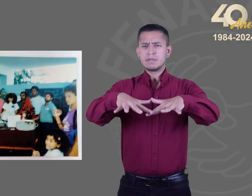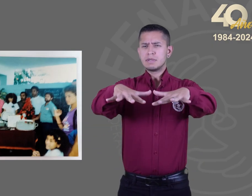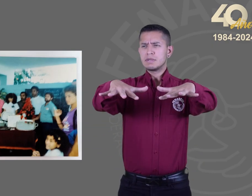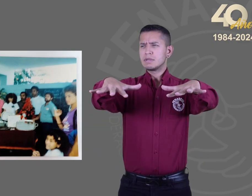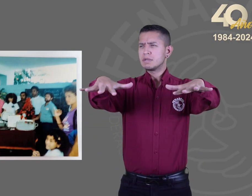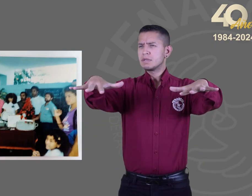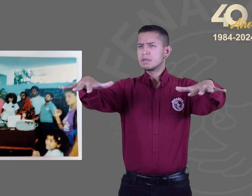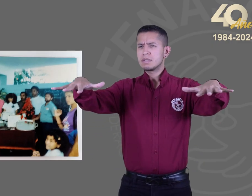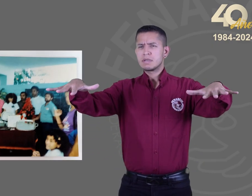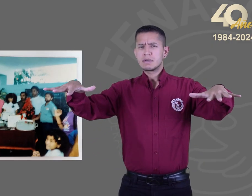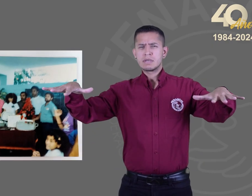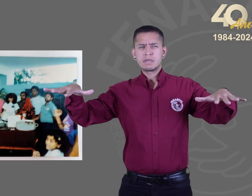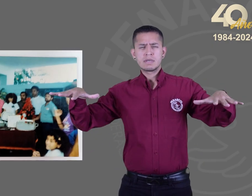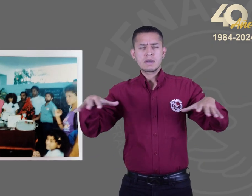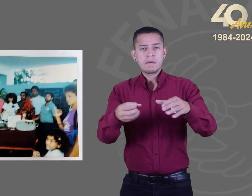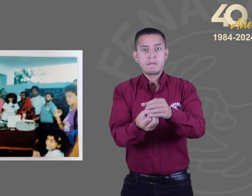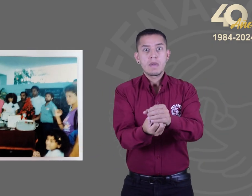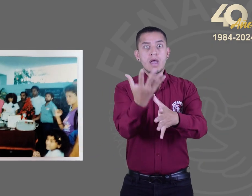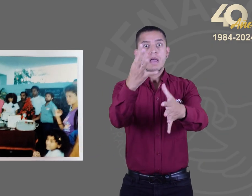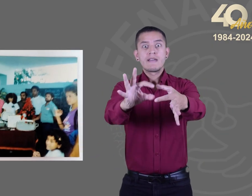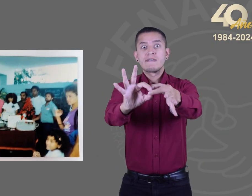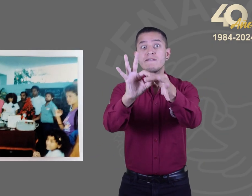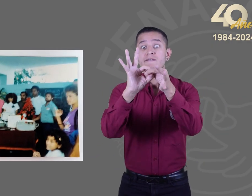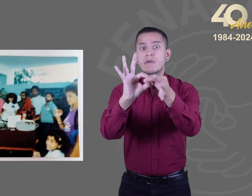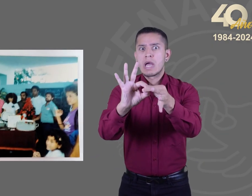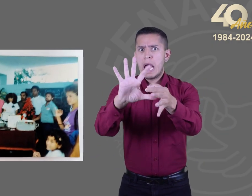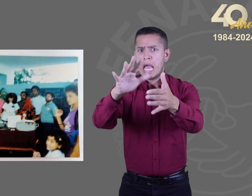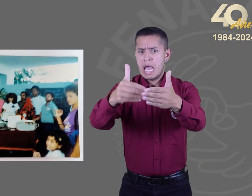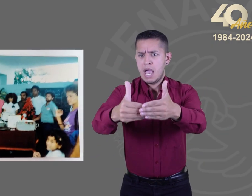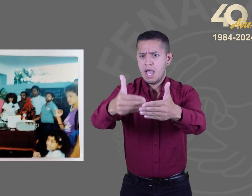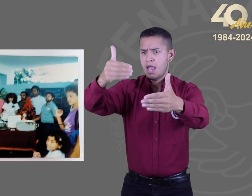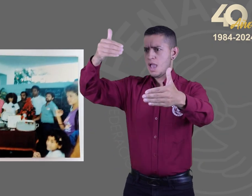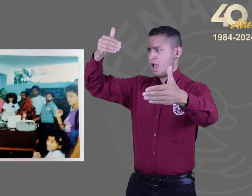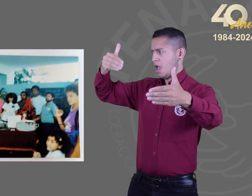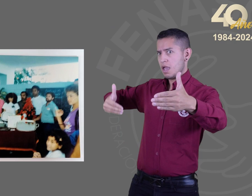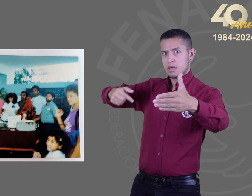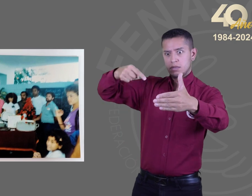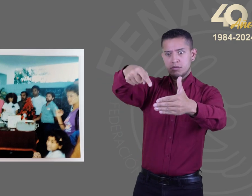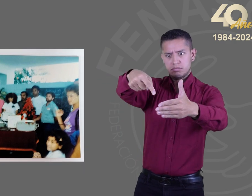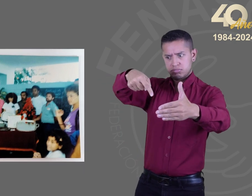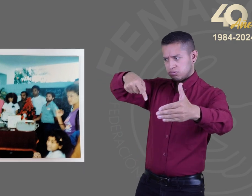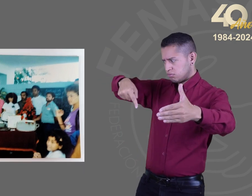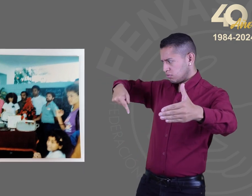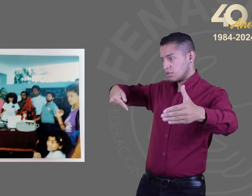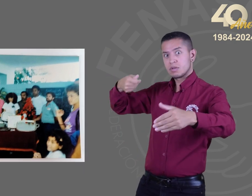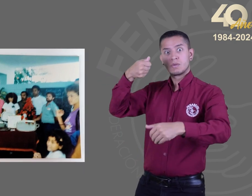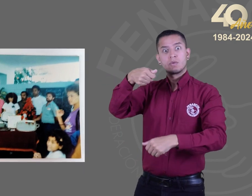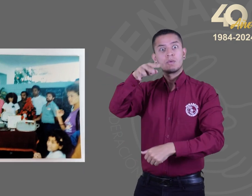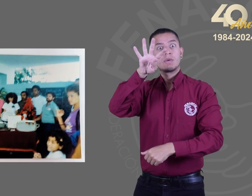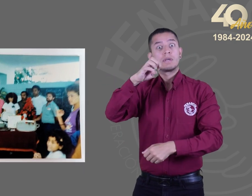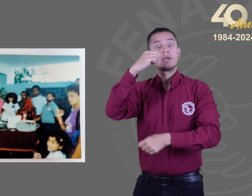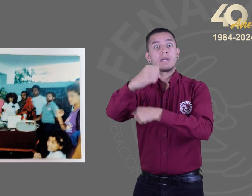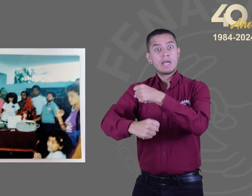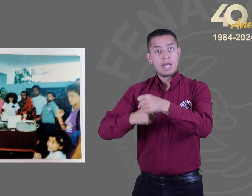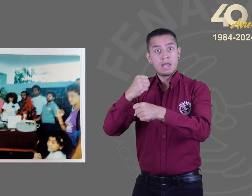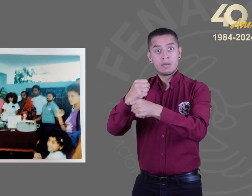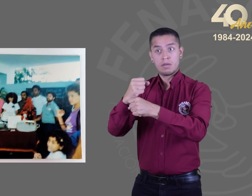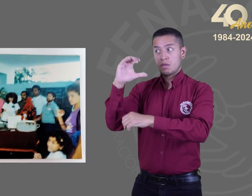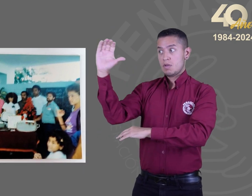Los antecedentes de la fundación de Fenascol nos ubican 19 años atrás, donde las personas